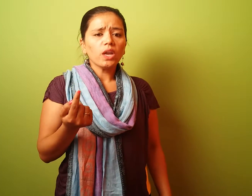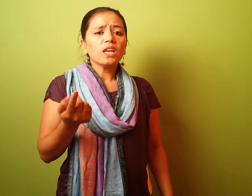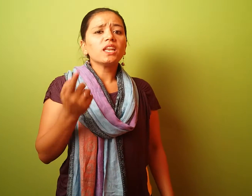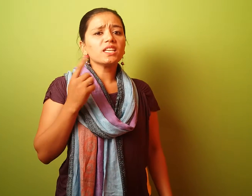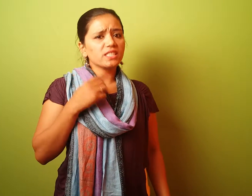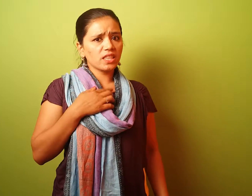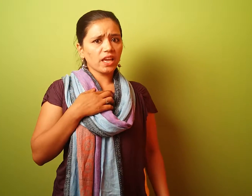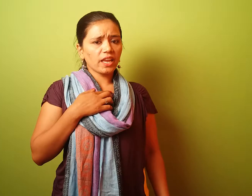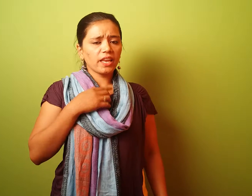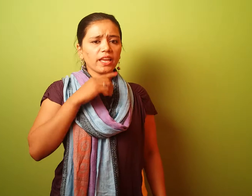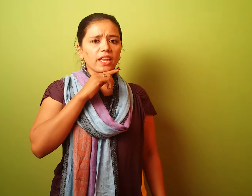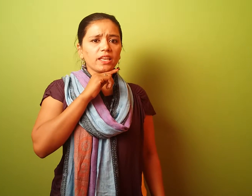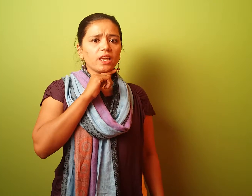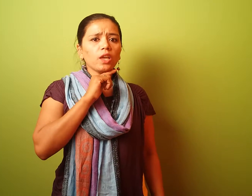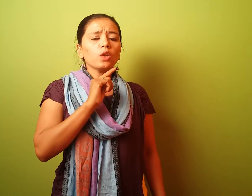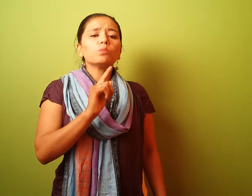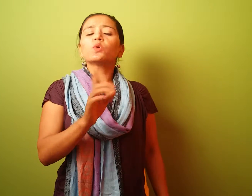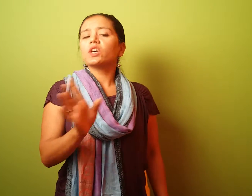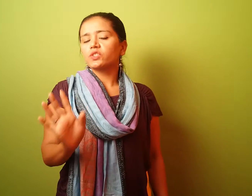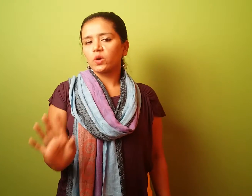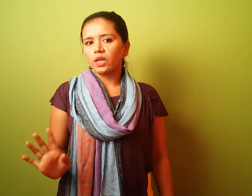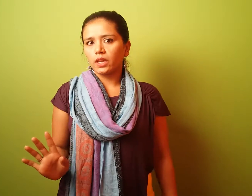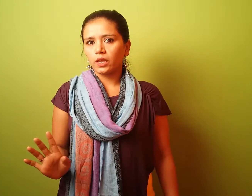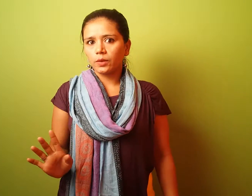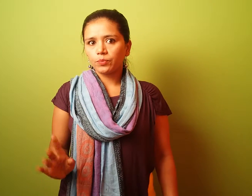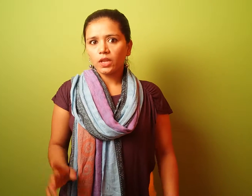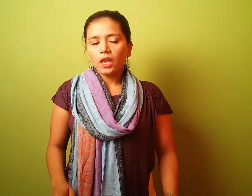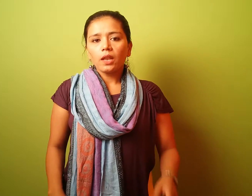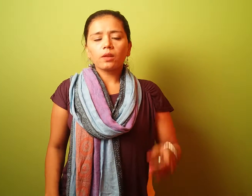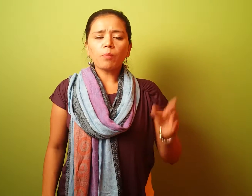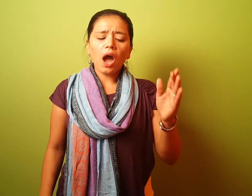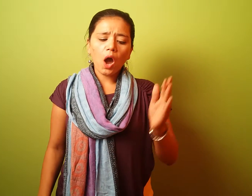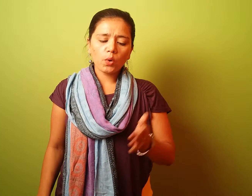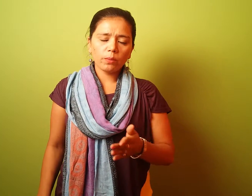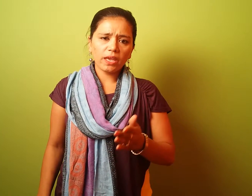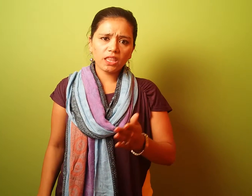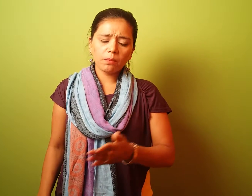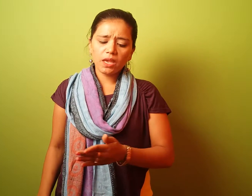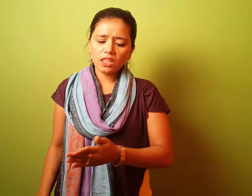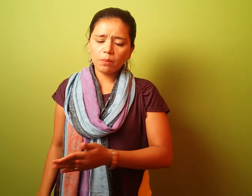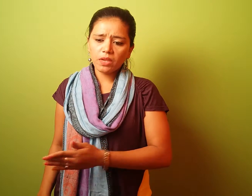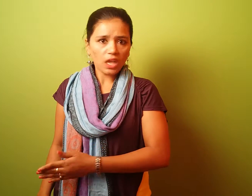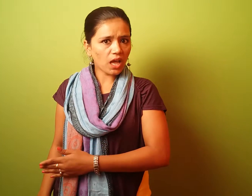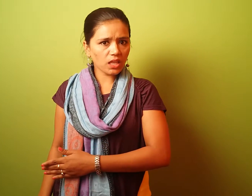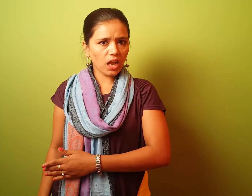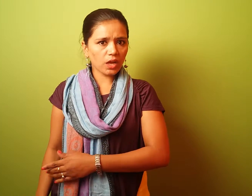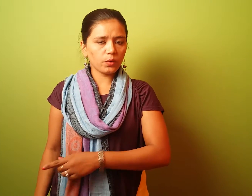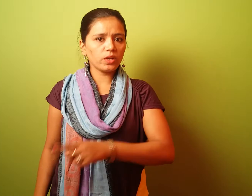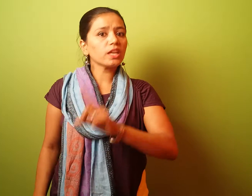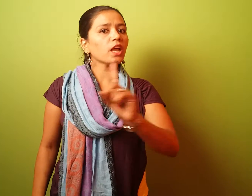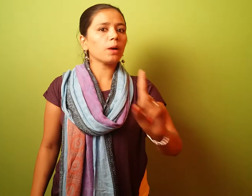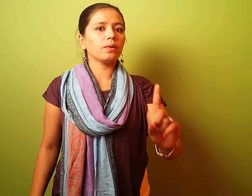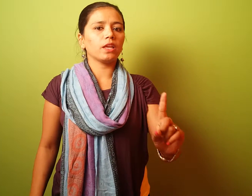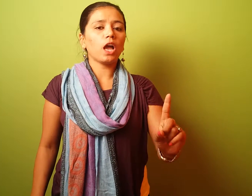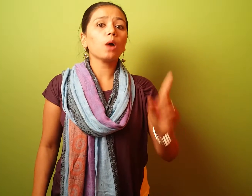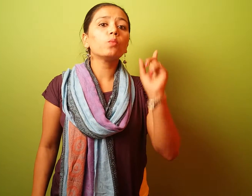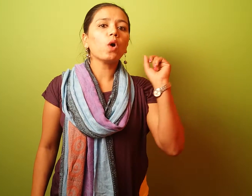लेकिन जिन्दा रहें के लिए बुरस्ता होता है लेकिन अब लेकिन अब वो